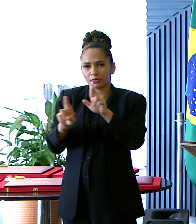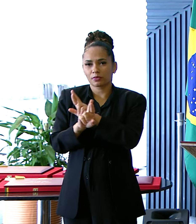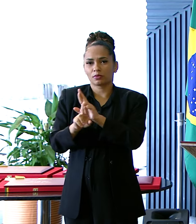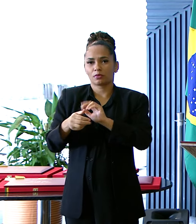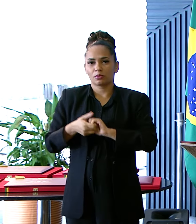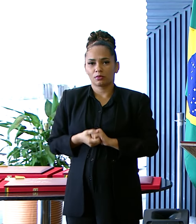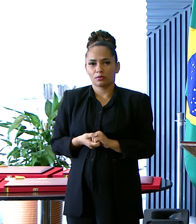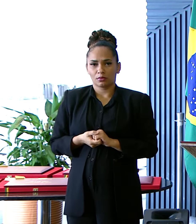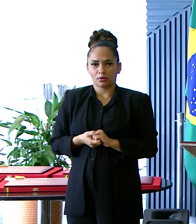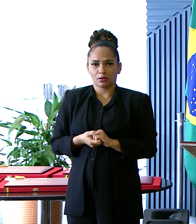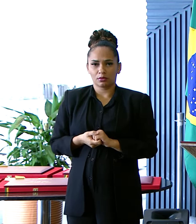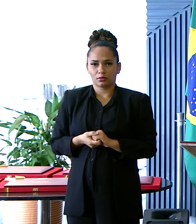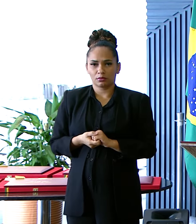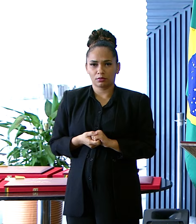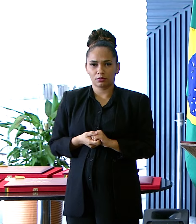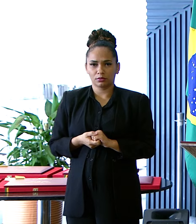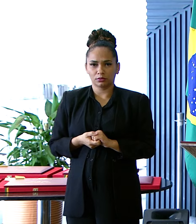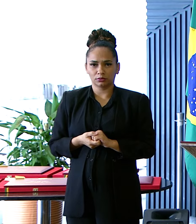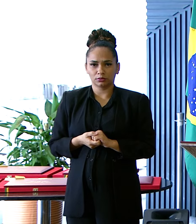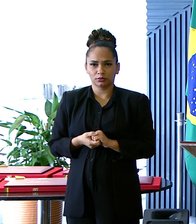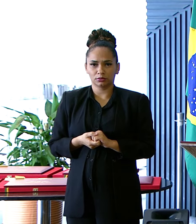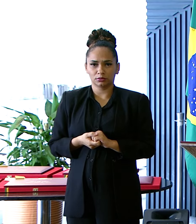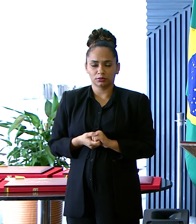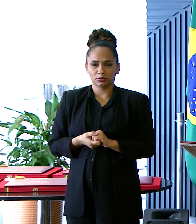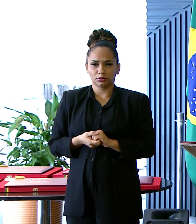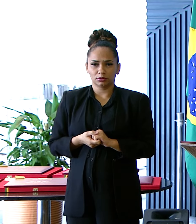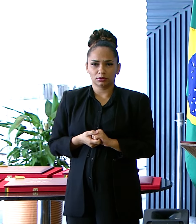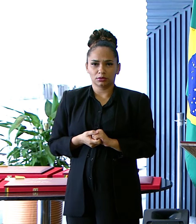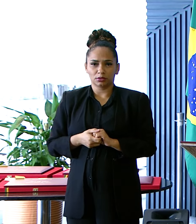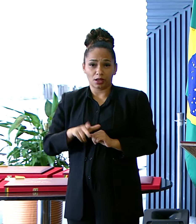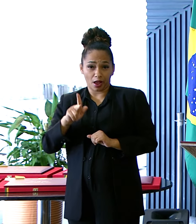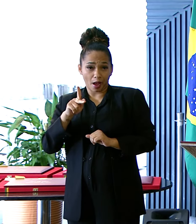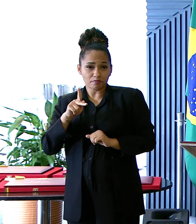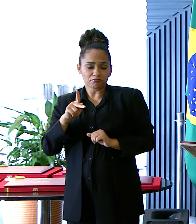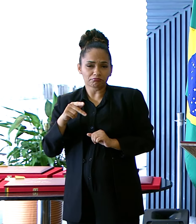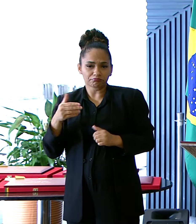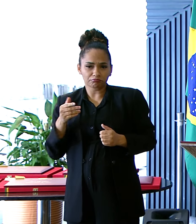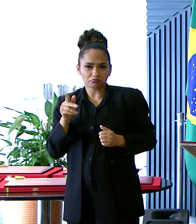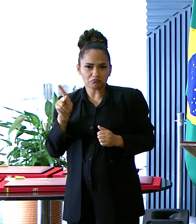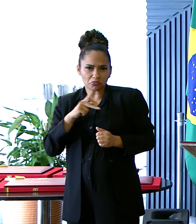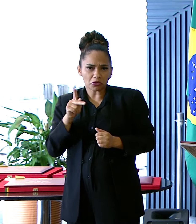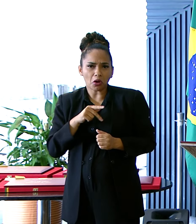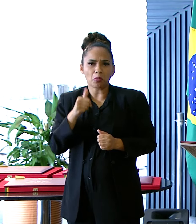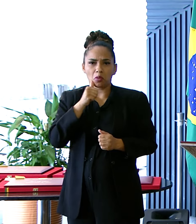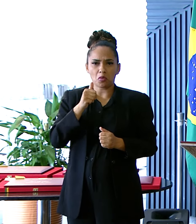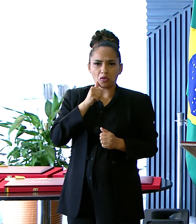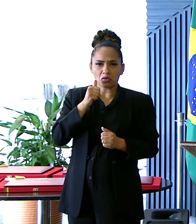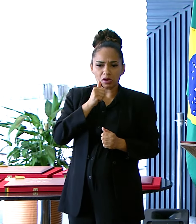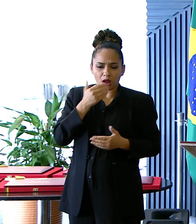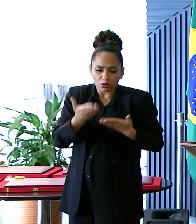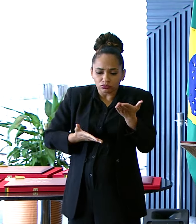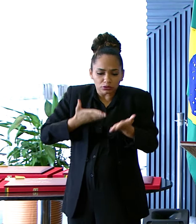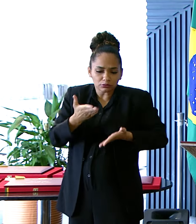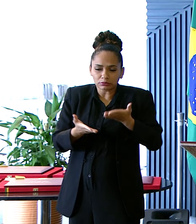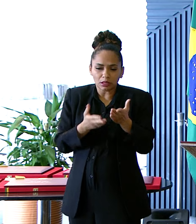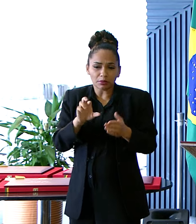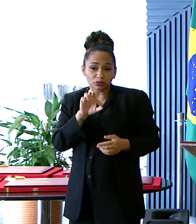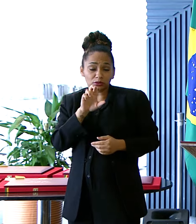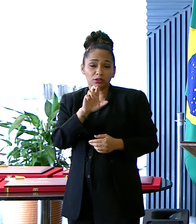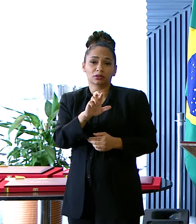questões Relacionadas A própria mulher Ao pré-natal Adequado